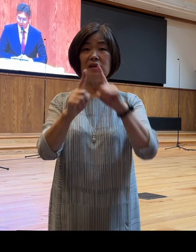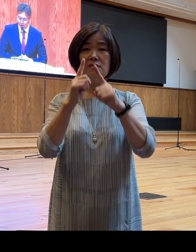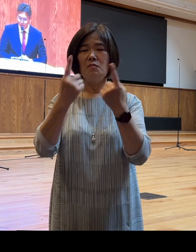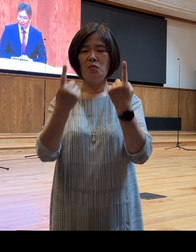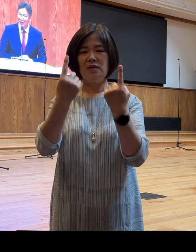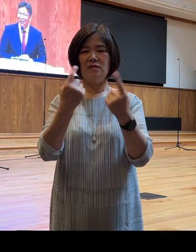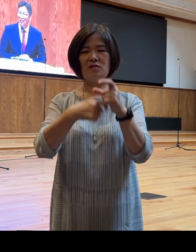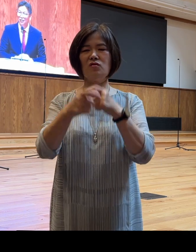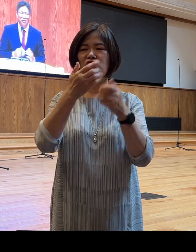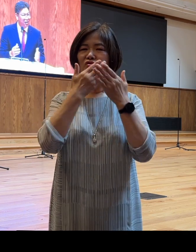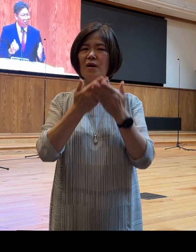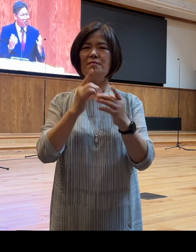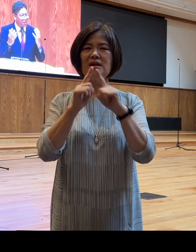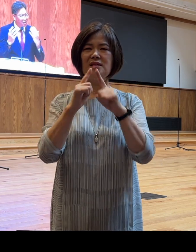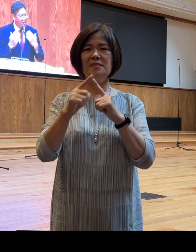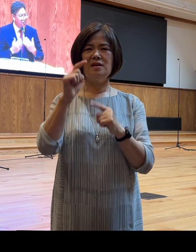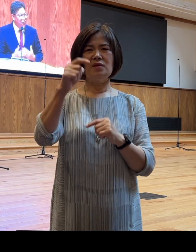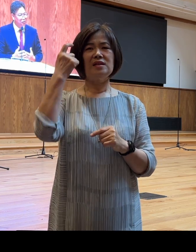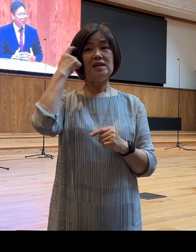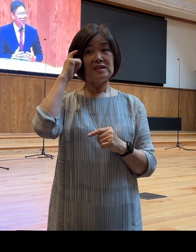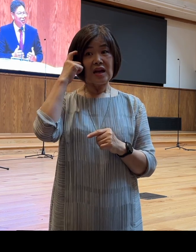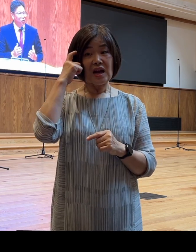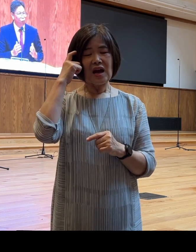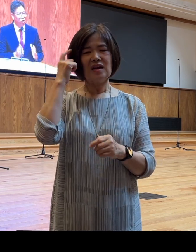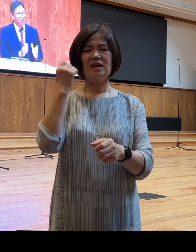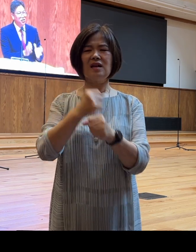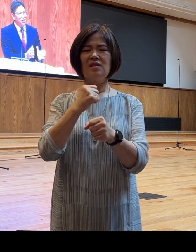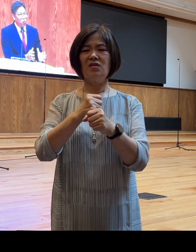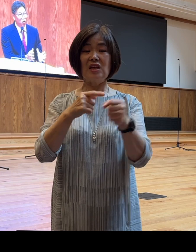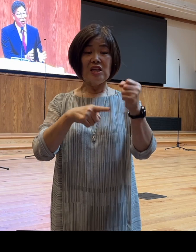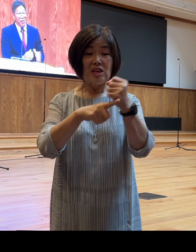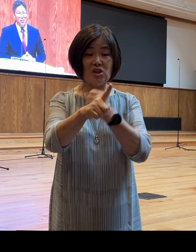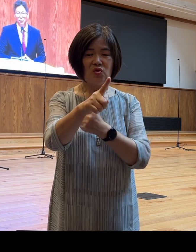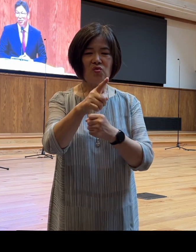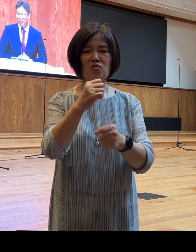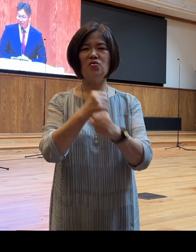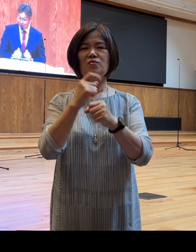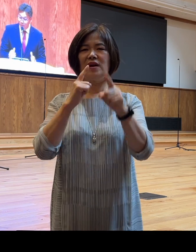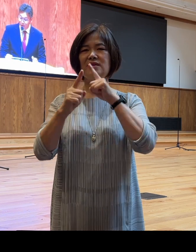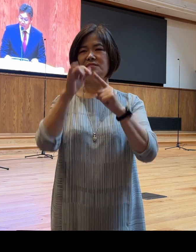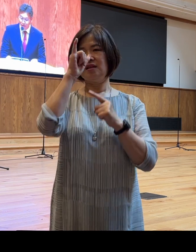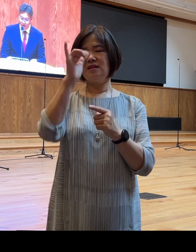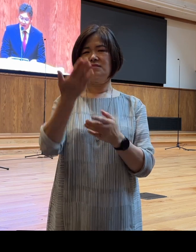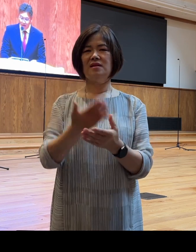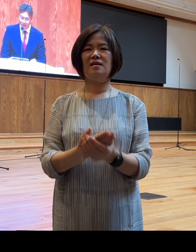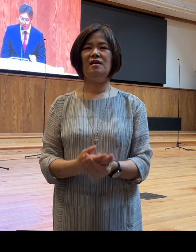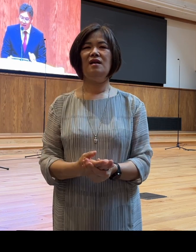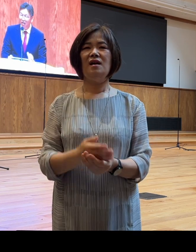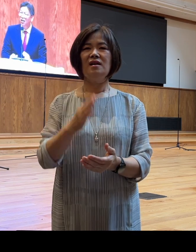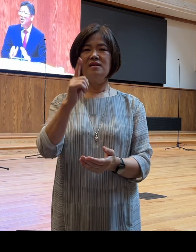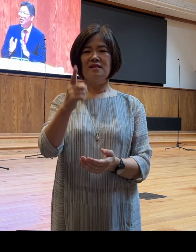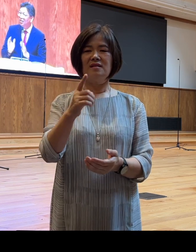그가 이렇게 생각했던 원인을 제공한 말씀이 있었습니다 그게 뭐냐면 그에게 이미